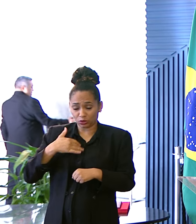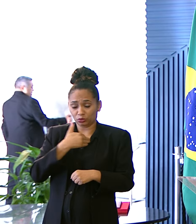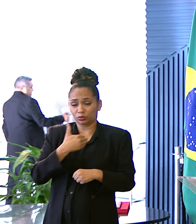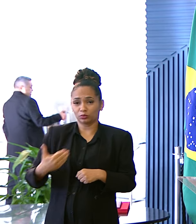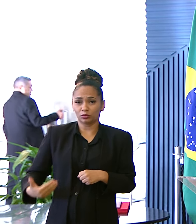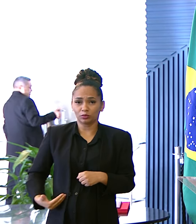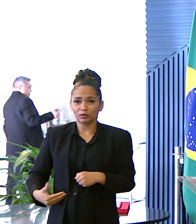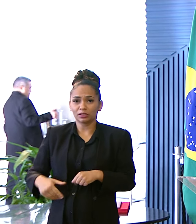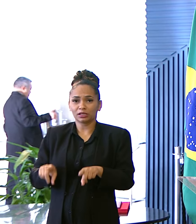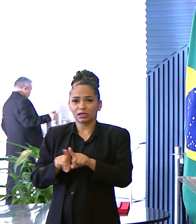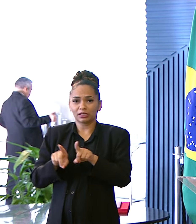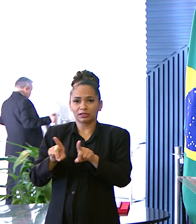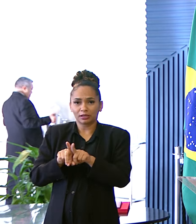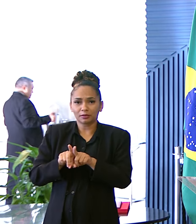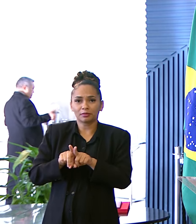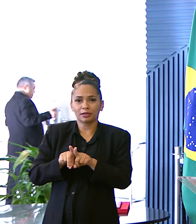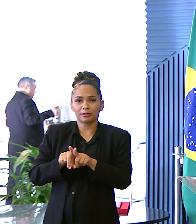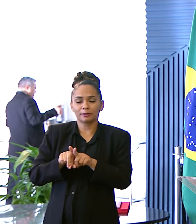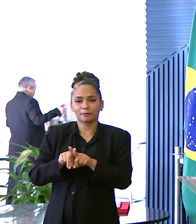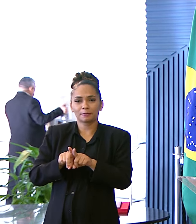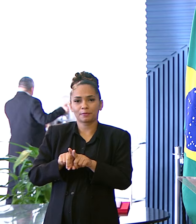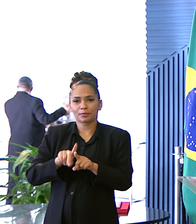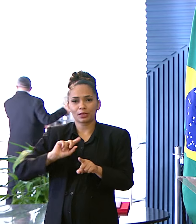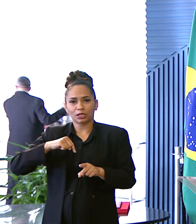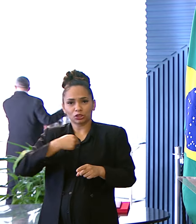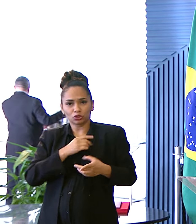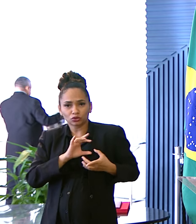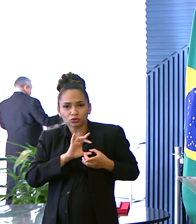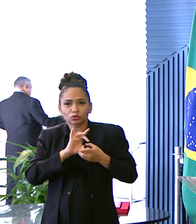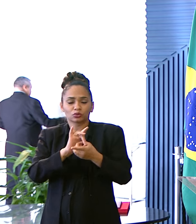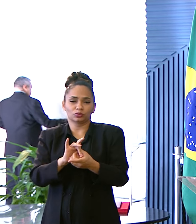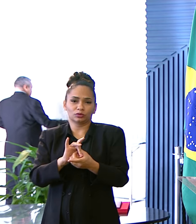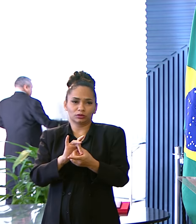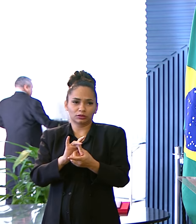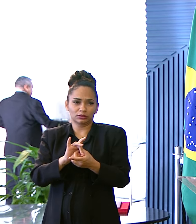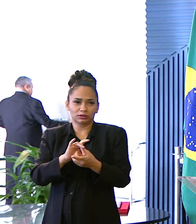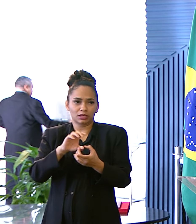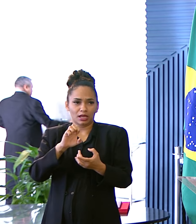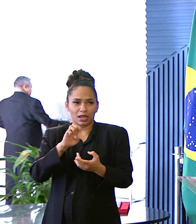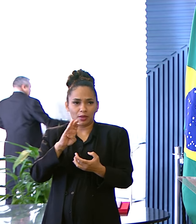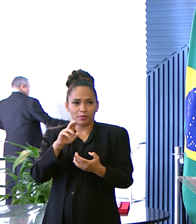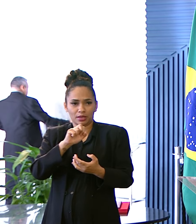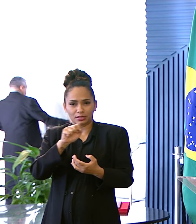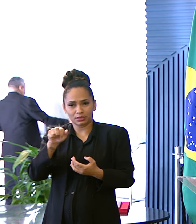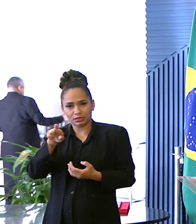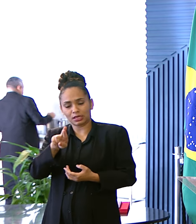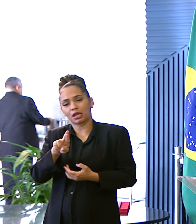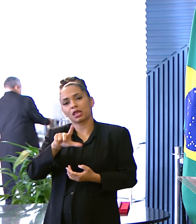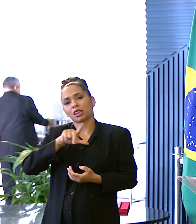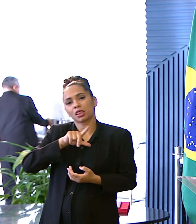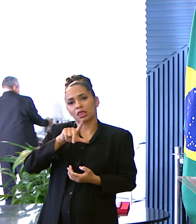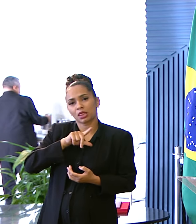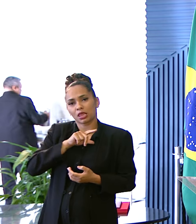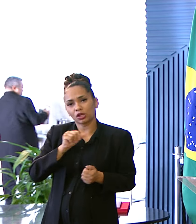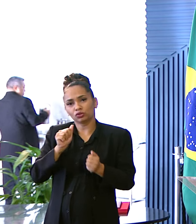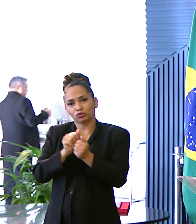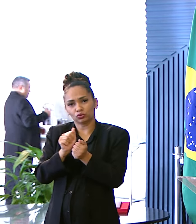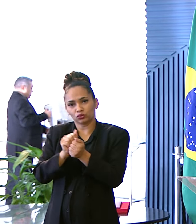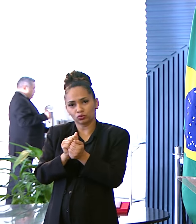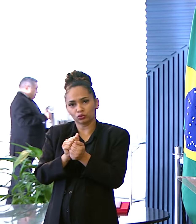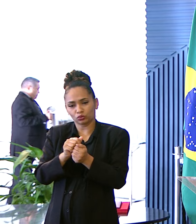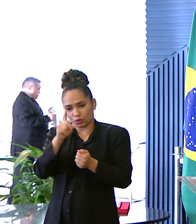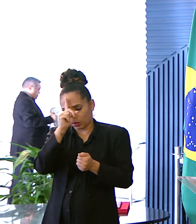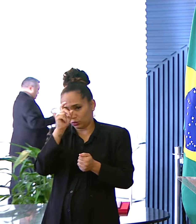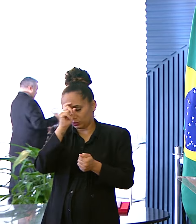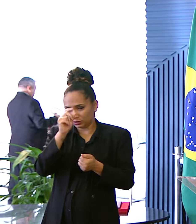gestão Da Ibsera A qual somos filiados Hoje o ex-ministro Arthur Quioro Que tem colocado O hospital universitário